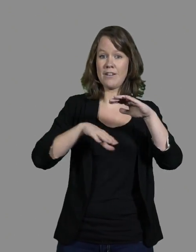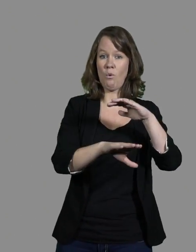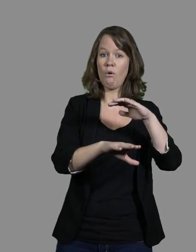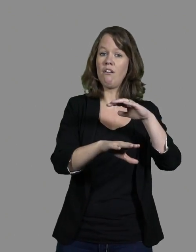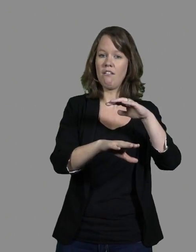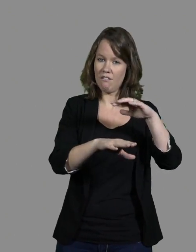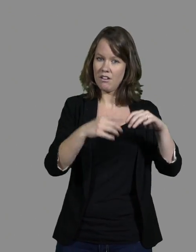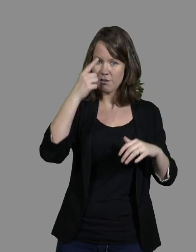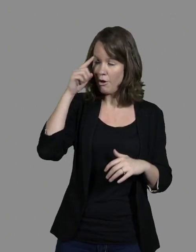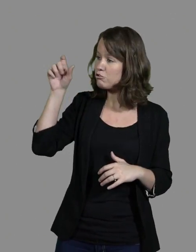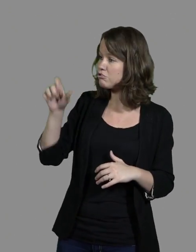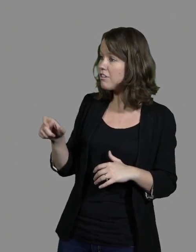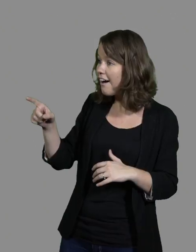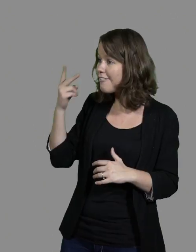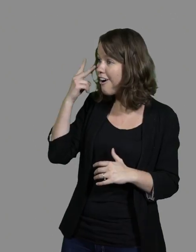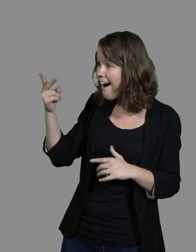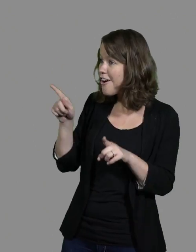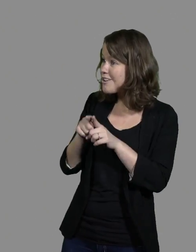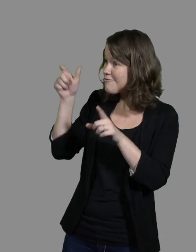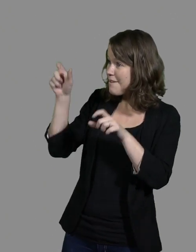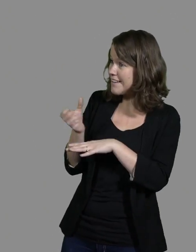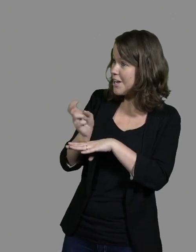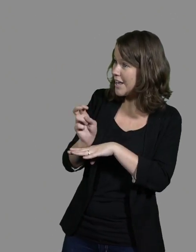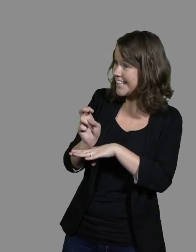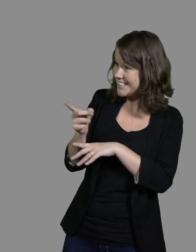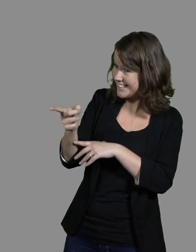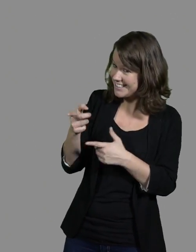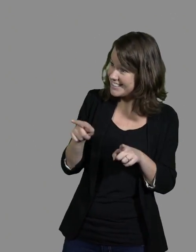souvent, on me dit « Ah, vous êtes éducatrice de chien guide ? » Je dis « c'est moi la bigleuse.